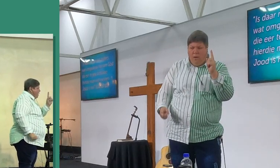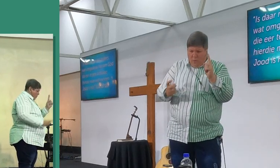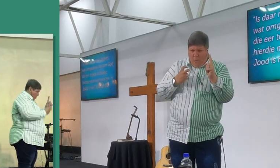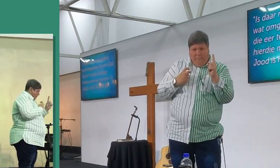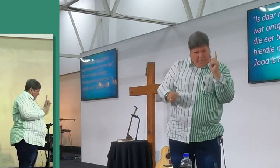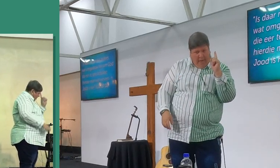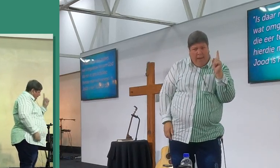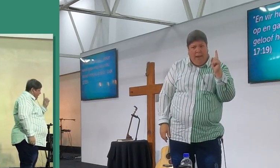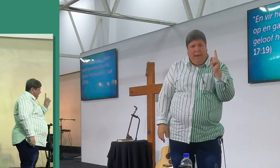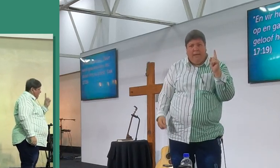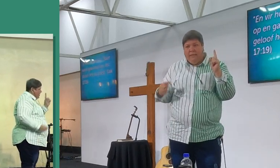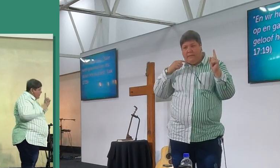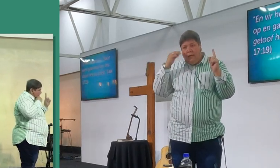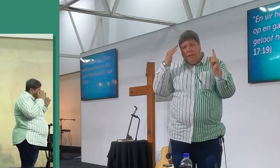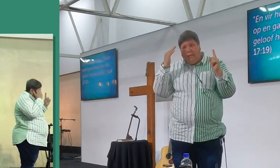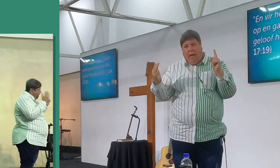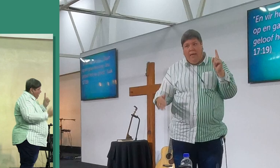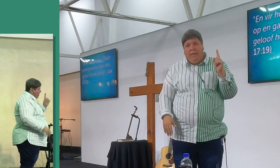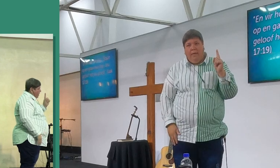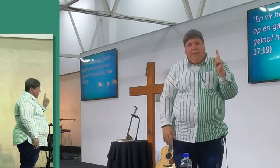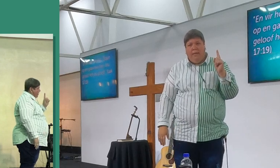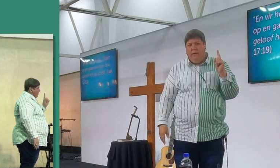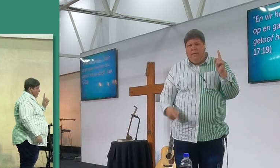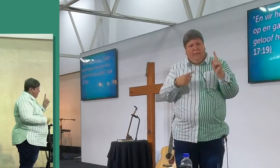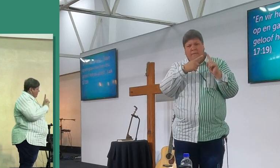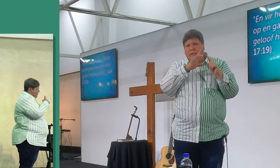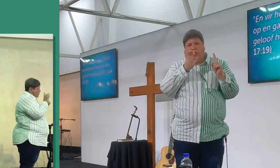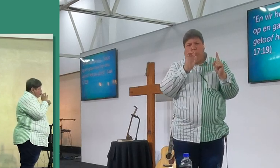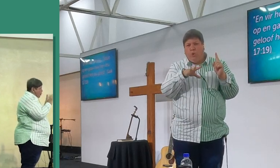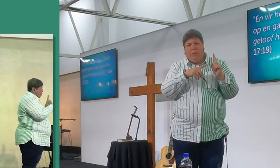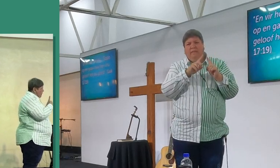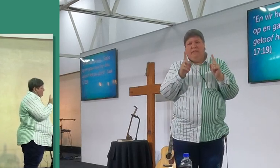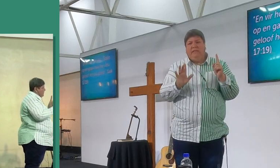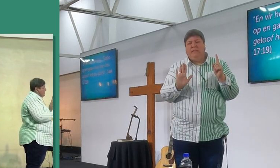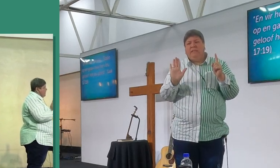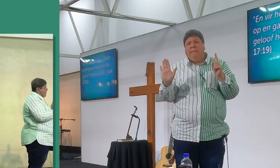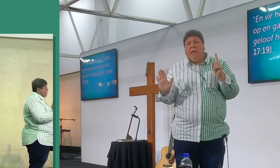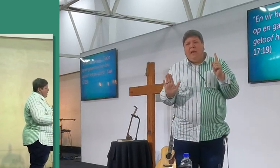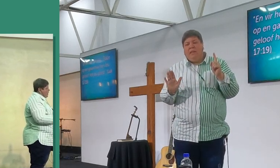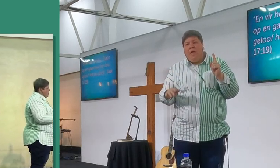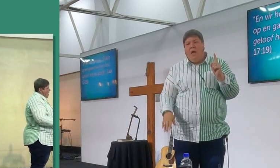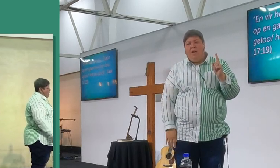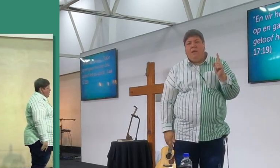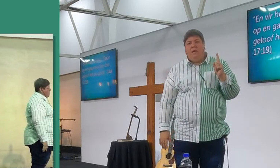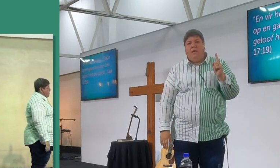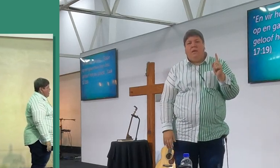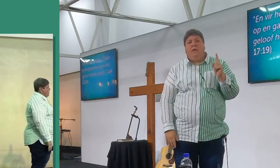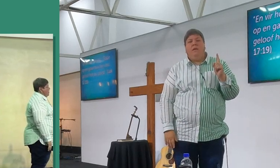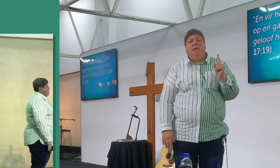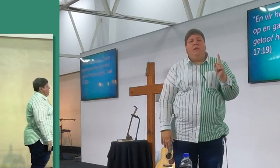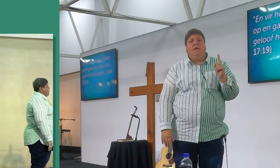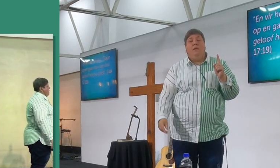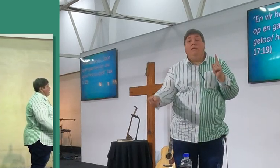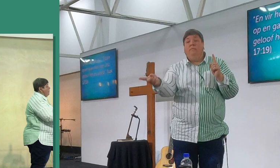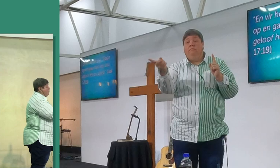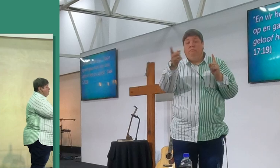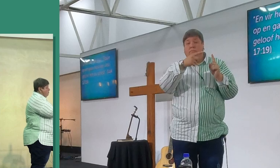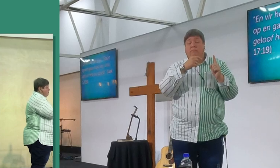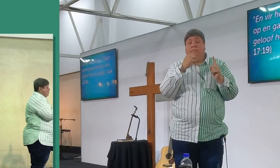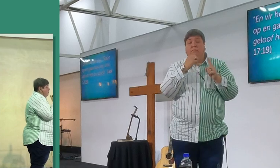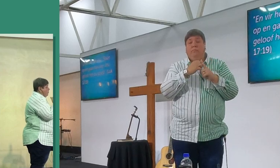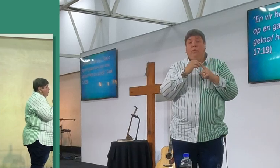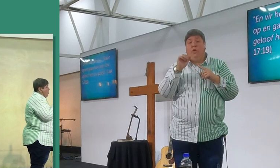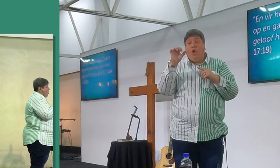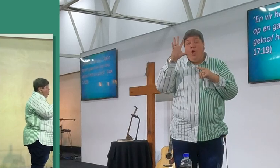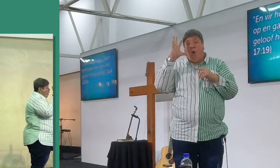teruggekom het, om dankie te sê, en ons lees, hy was nie eerst een jood mee, en daar is die gedachte, en dis is ook die sterkste gedachte, dat hierdie ou, sy